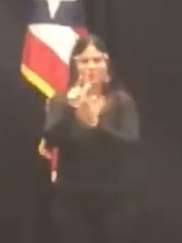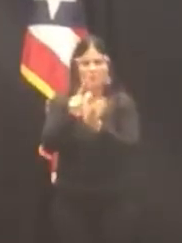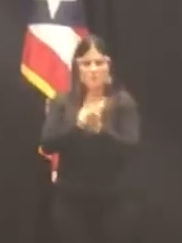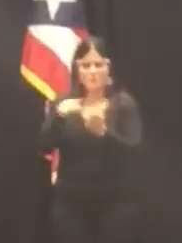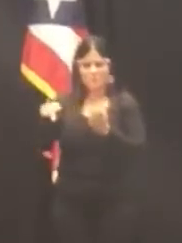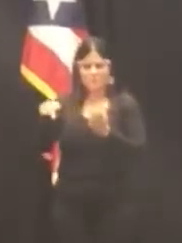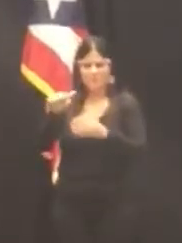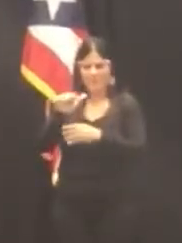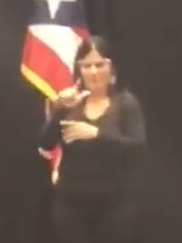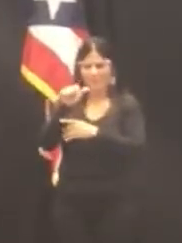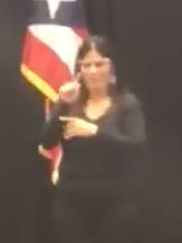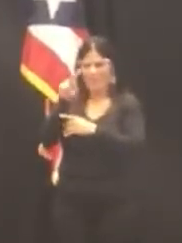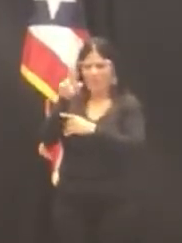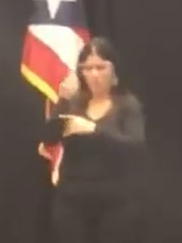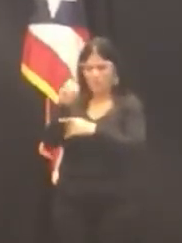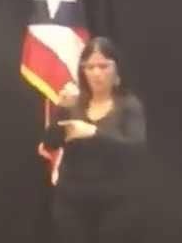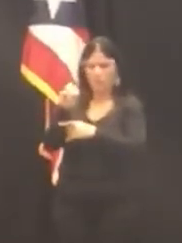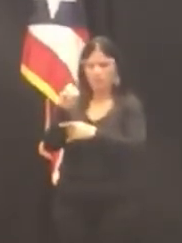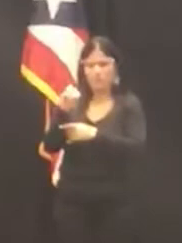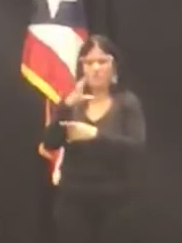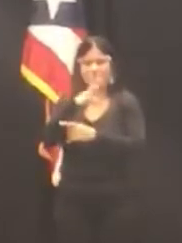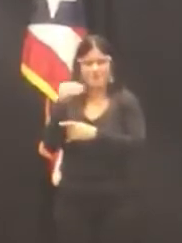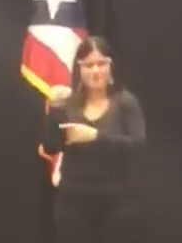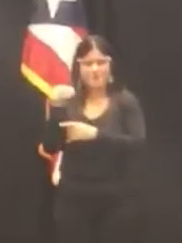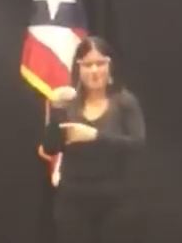Jr. y David Rive Rivera.